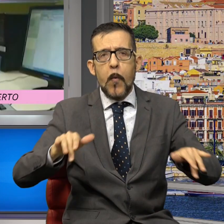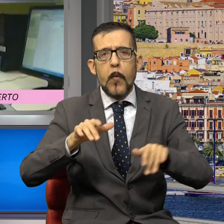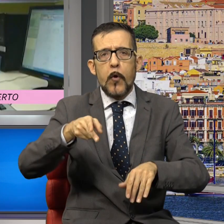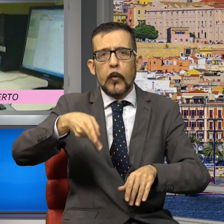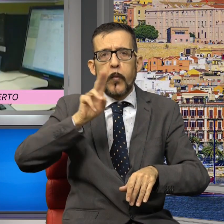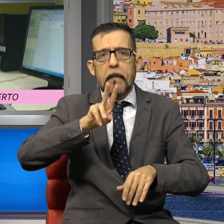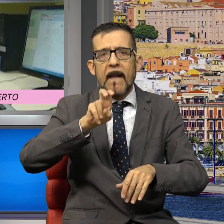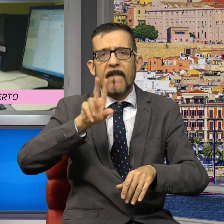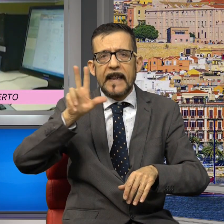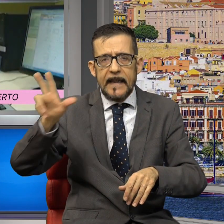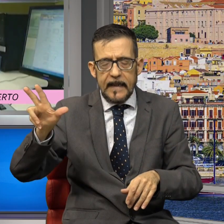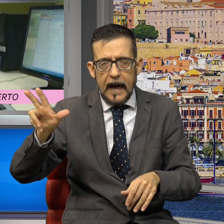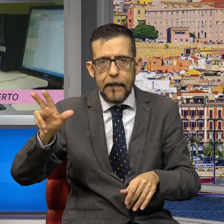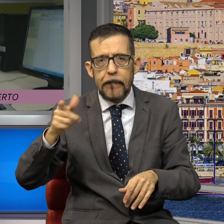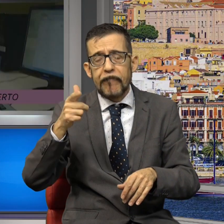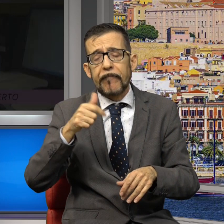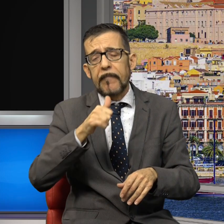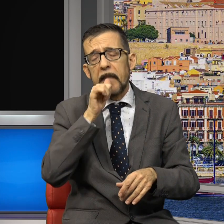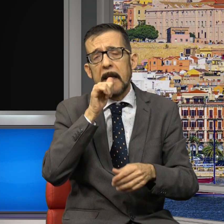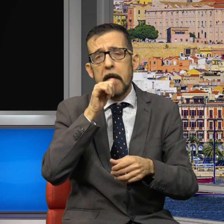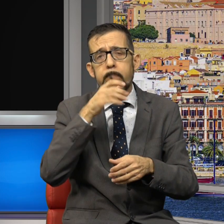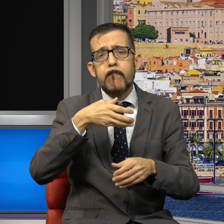Insomma, questa volta il bicchiere è vuoto.